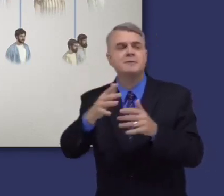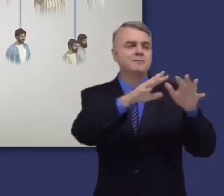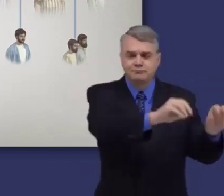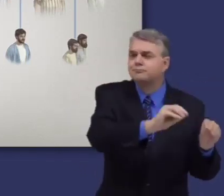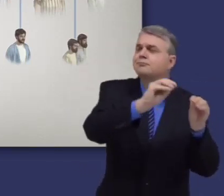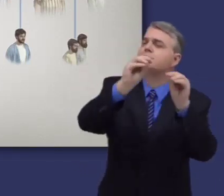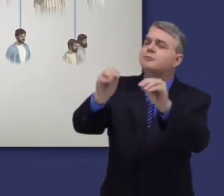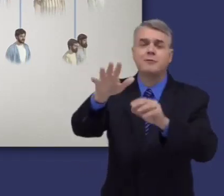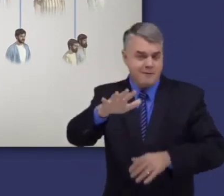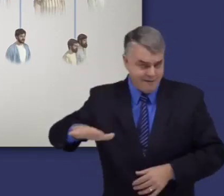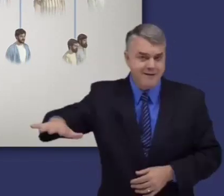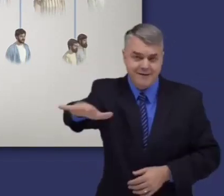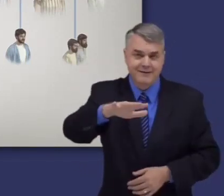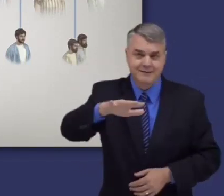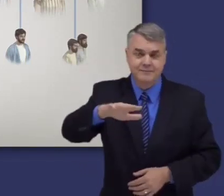varones.